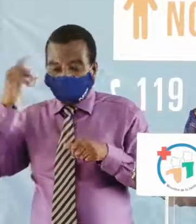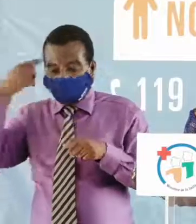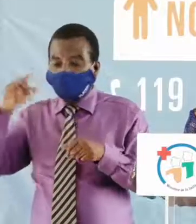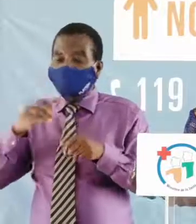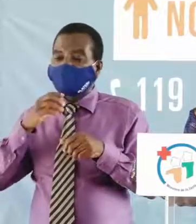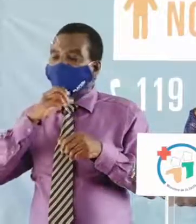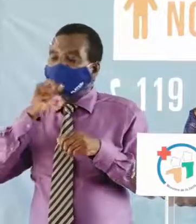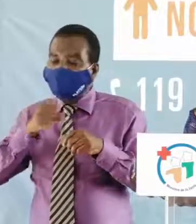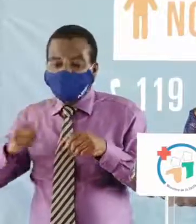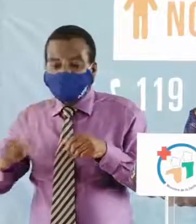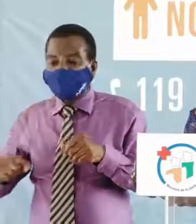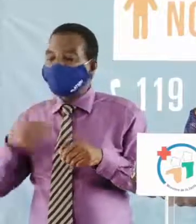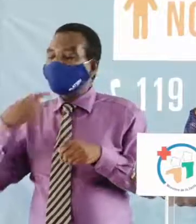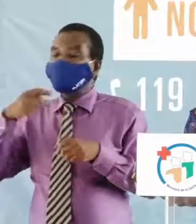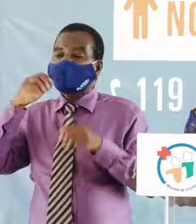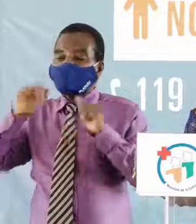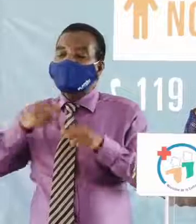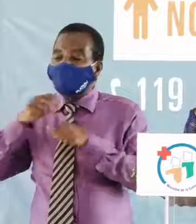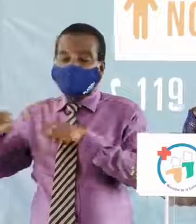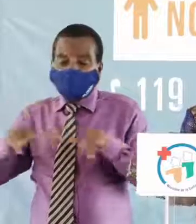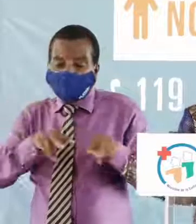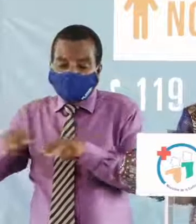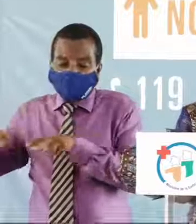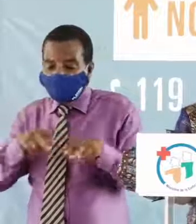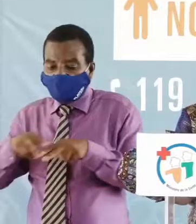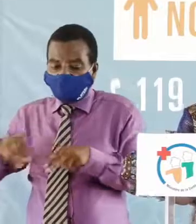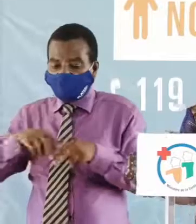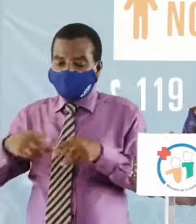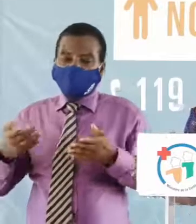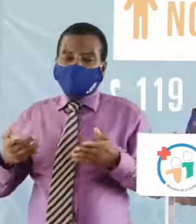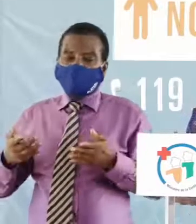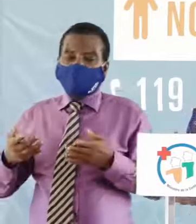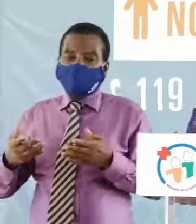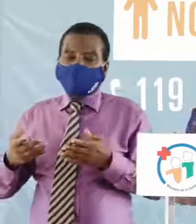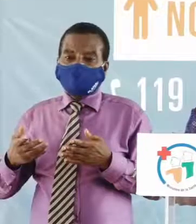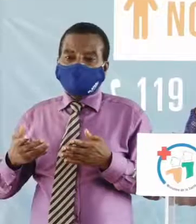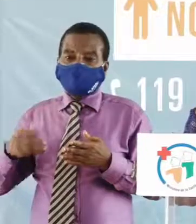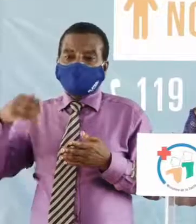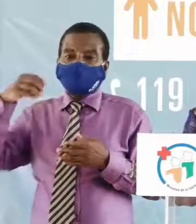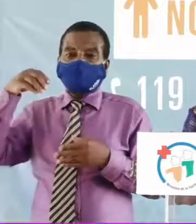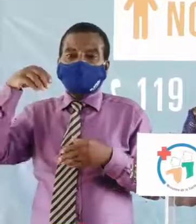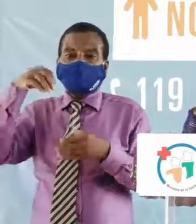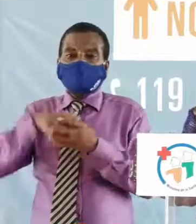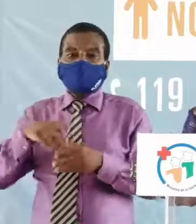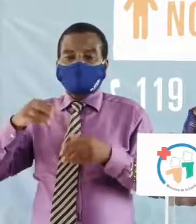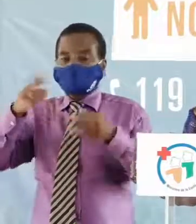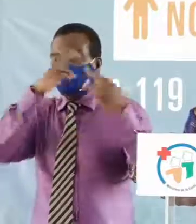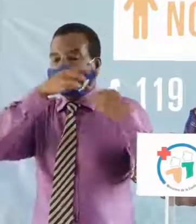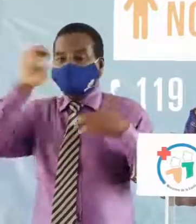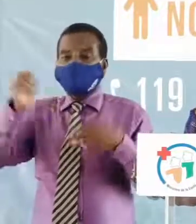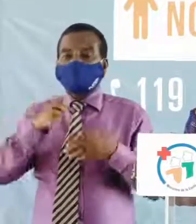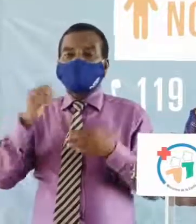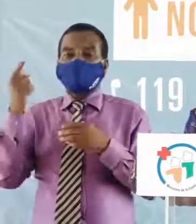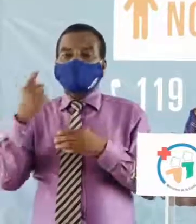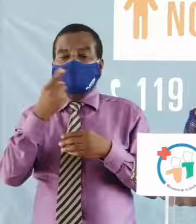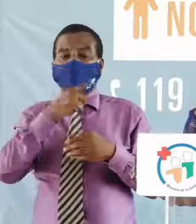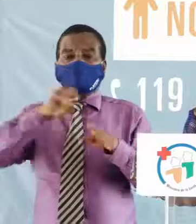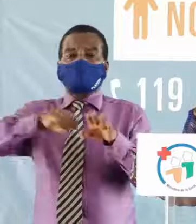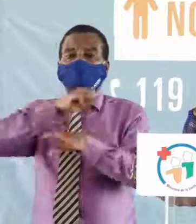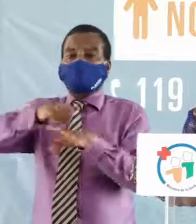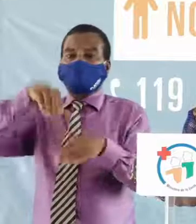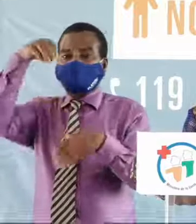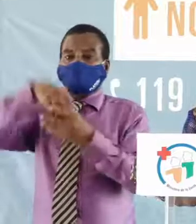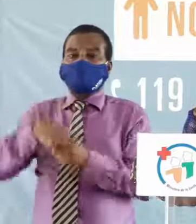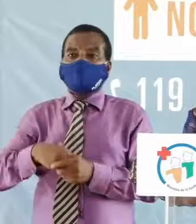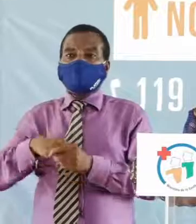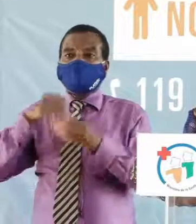vulnérables par l'âge ou l'existence d'antécédents de pathologies crozies. Notre responsabilité individuelle et collective est engagée dans